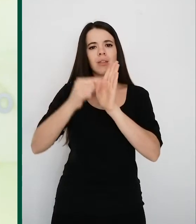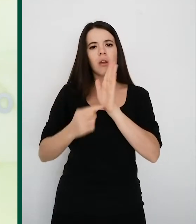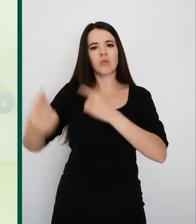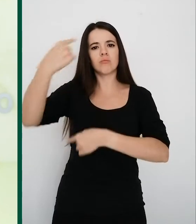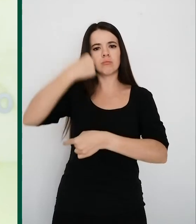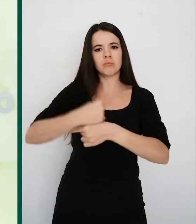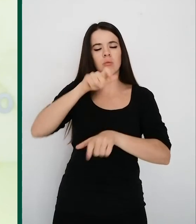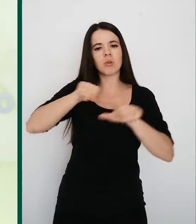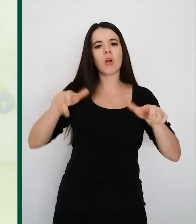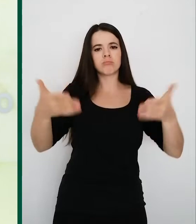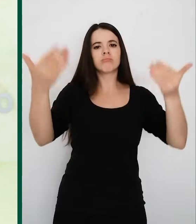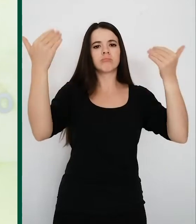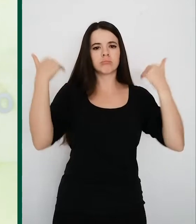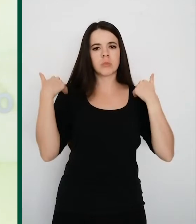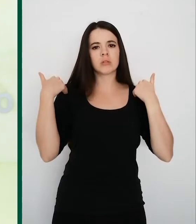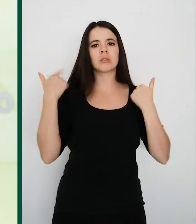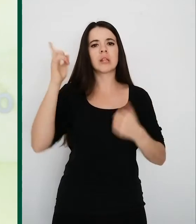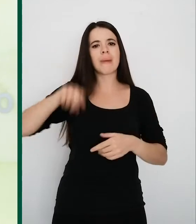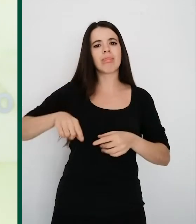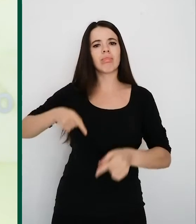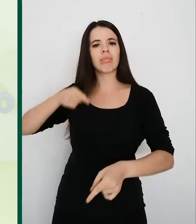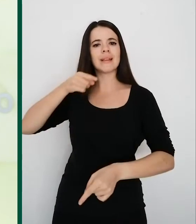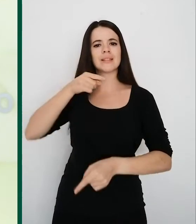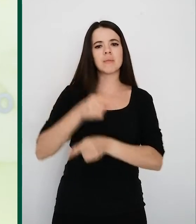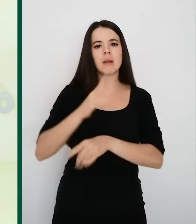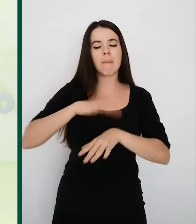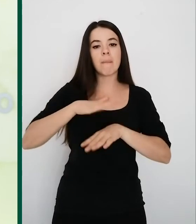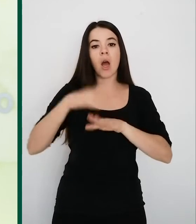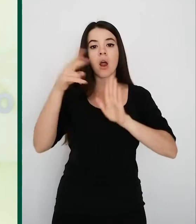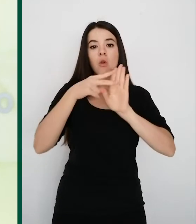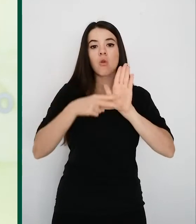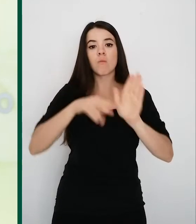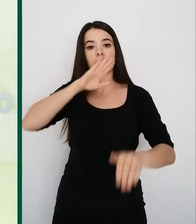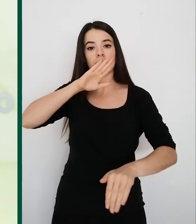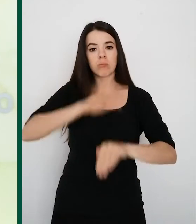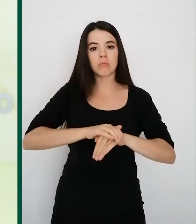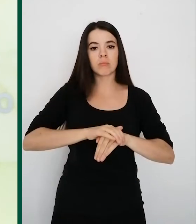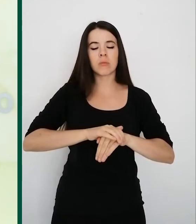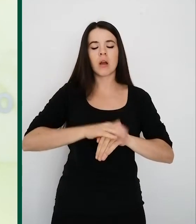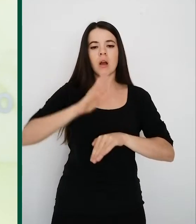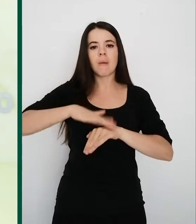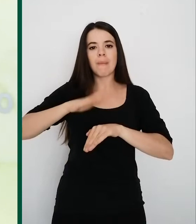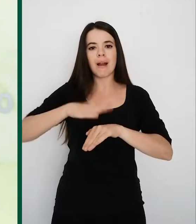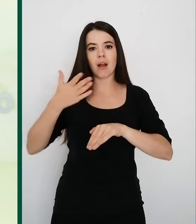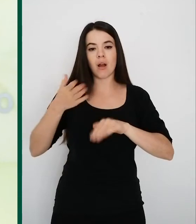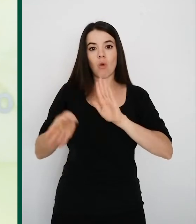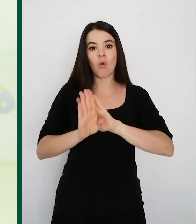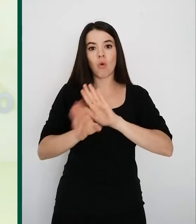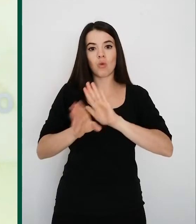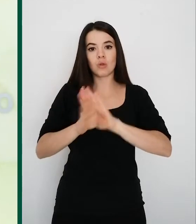frente a esta pandemia. La disciplina para acatar las órdenes establecidas para mantener la seguridad sanitaria de toda